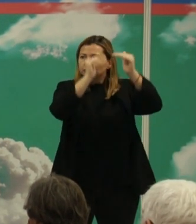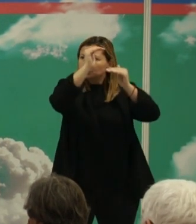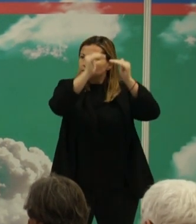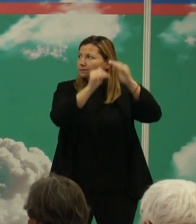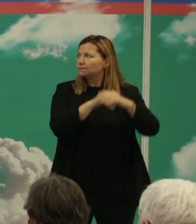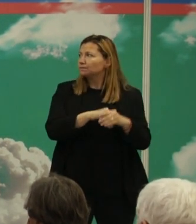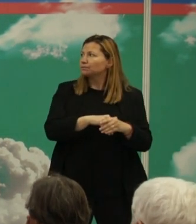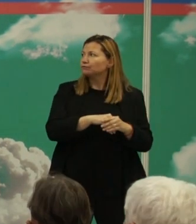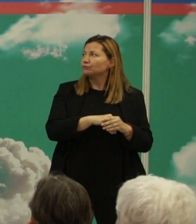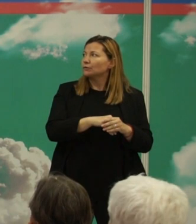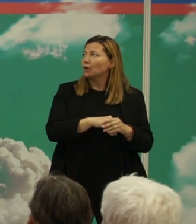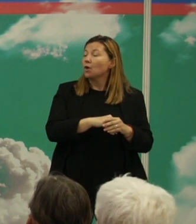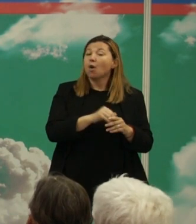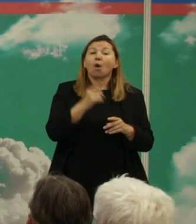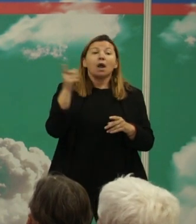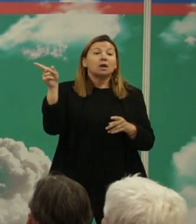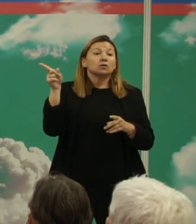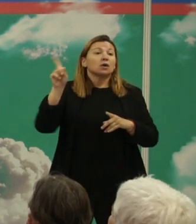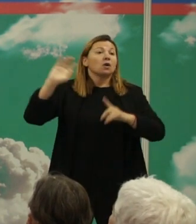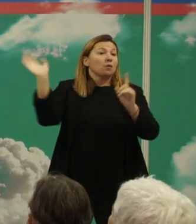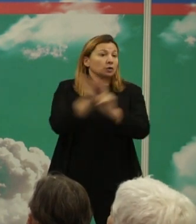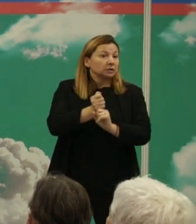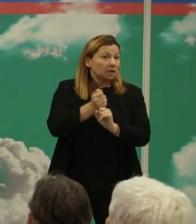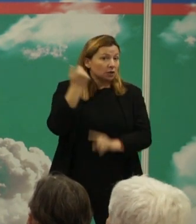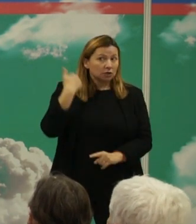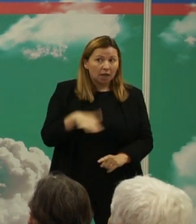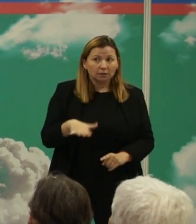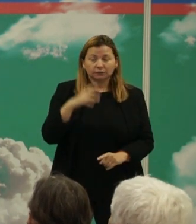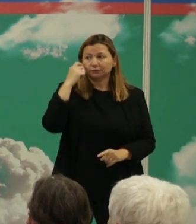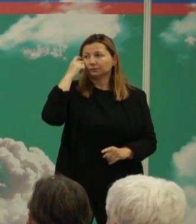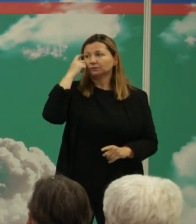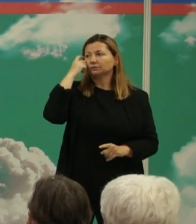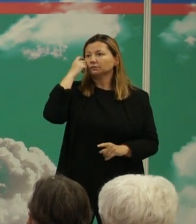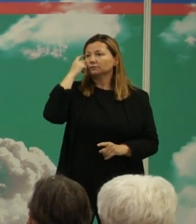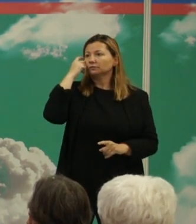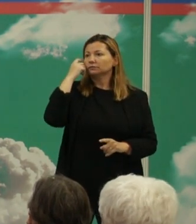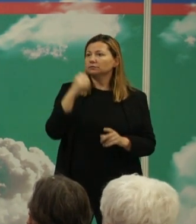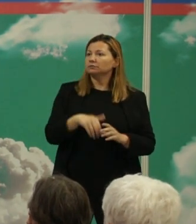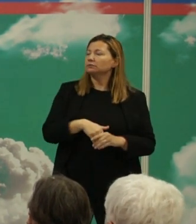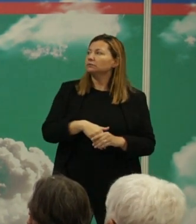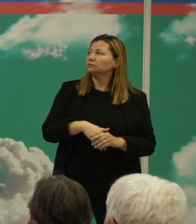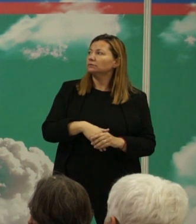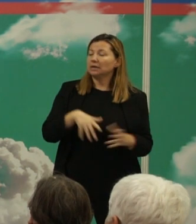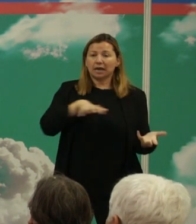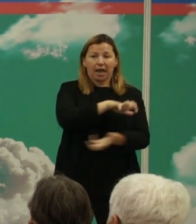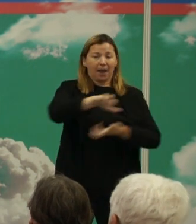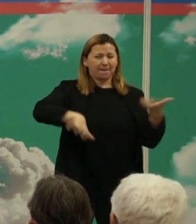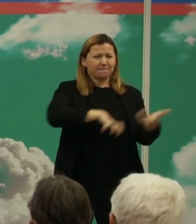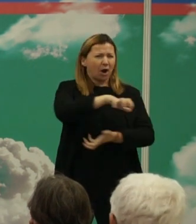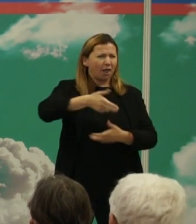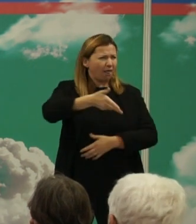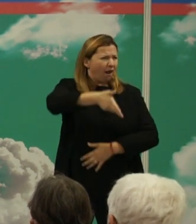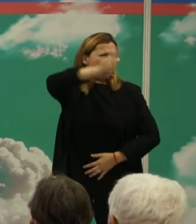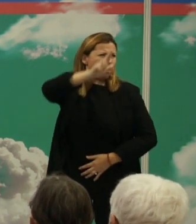bueno pues una vez que tenemos esto ¿cómo procedimos para intentar demostrar que la violencia letal tiene un